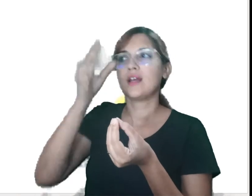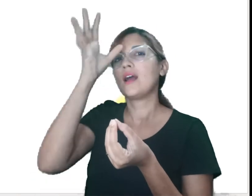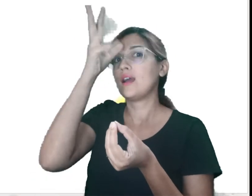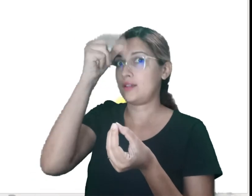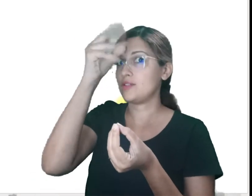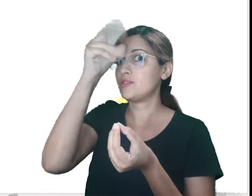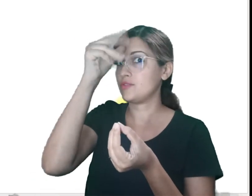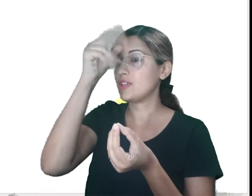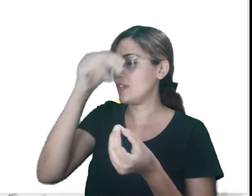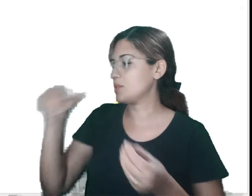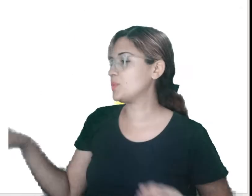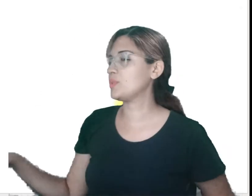De frango.